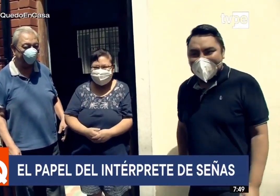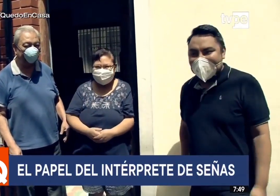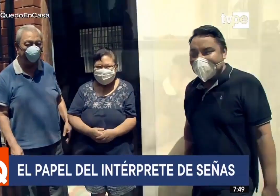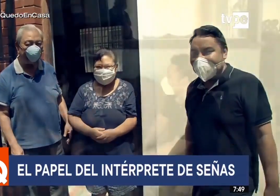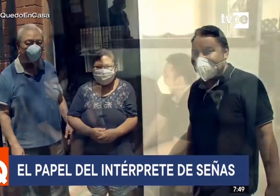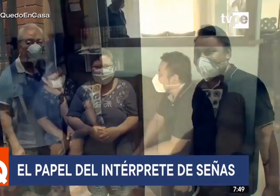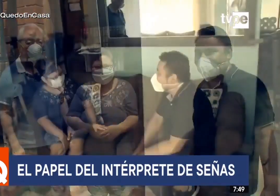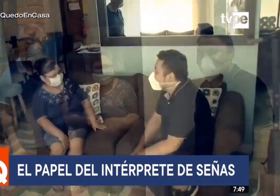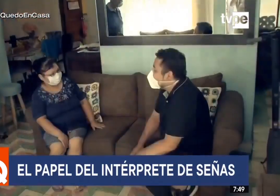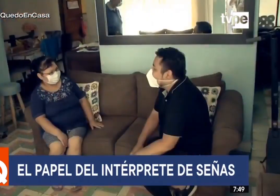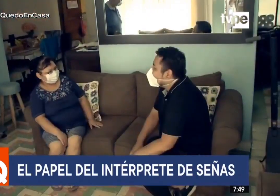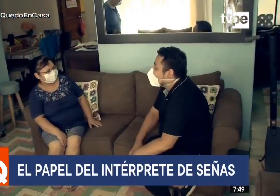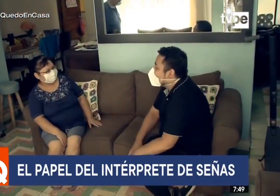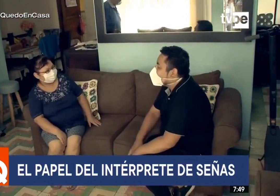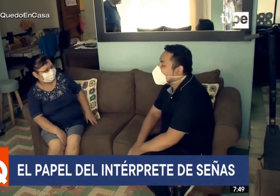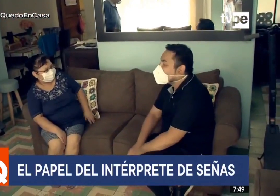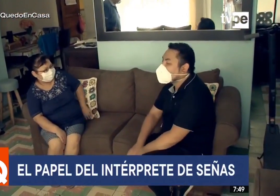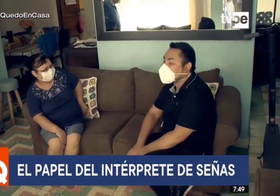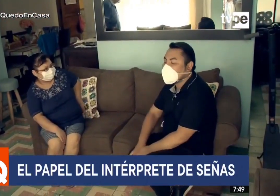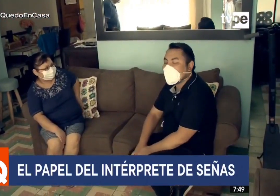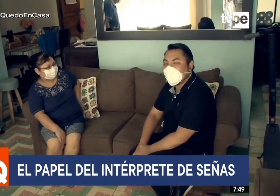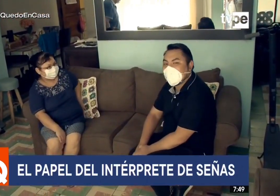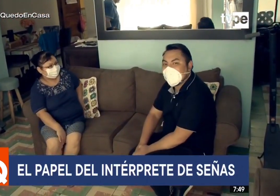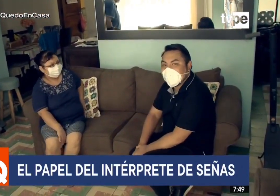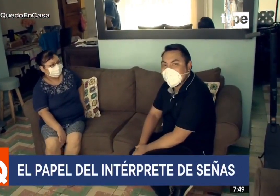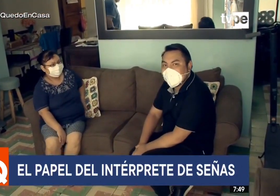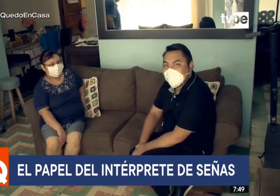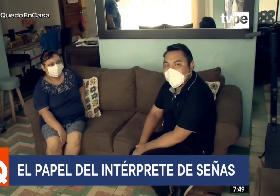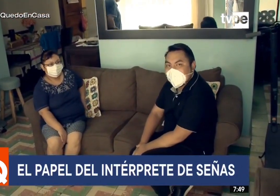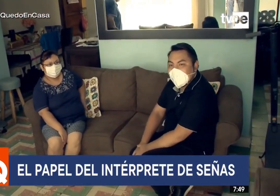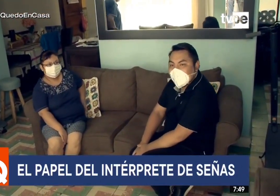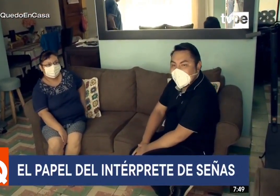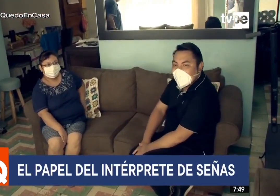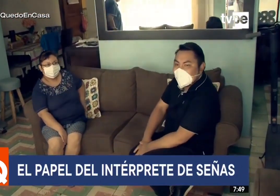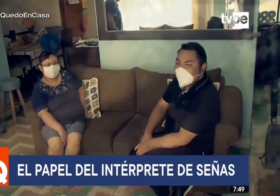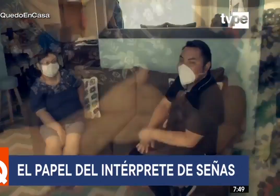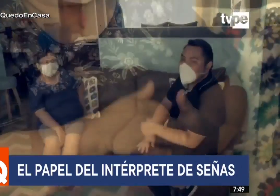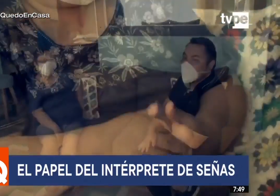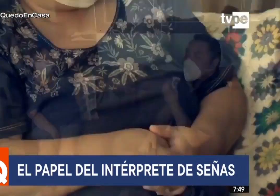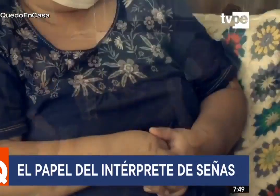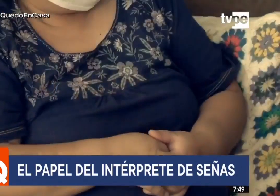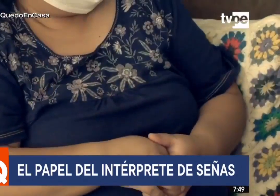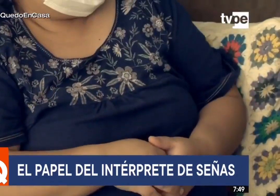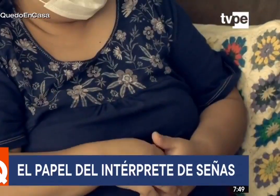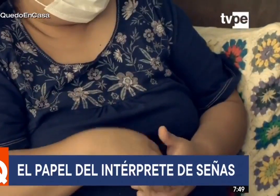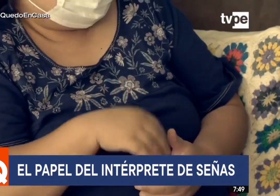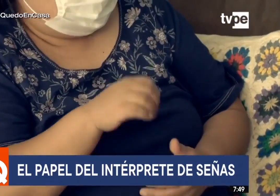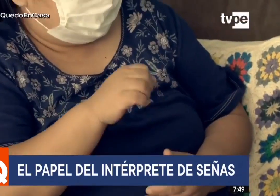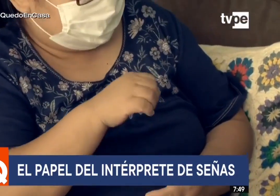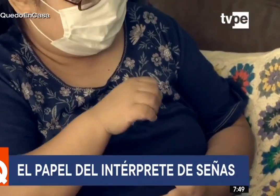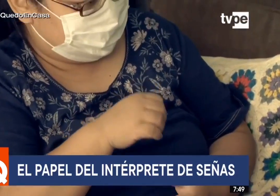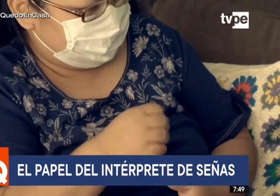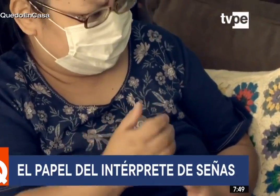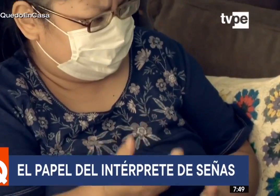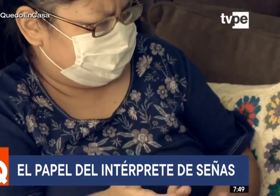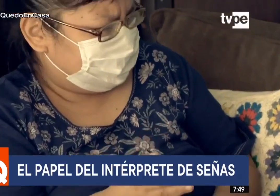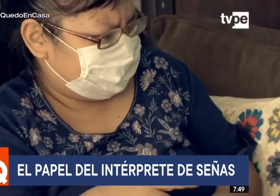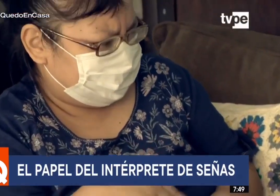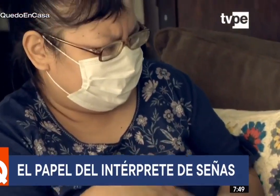las personas que interpretan la lengua de señas. Y respetar la dignidad de quienes tienen alguna condición física, mental